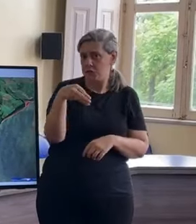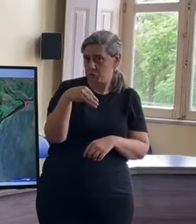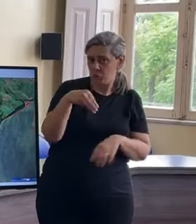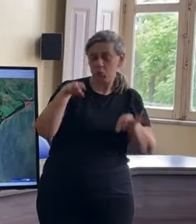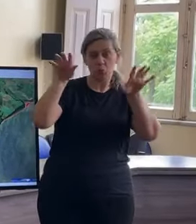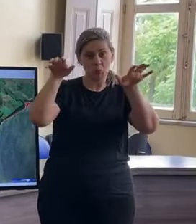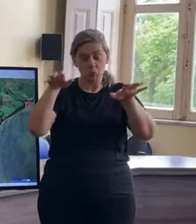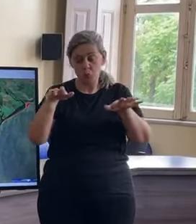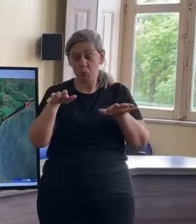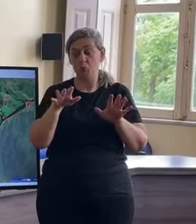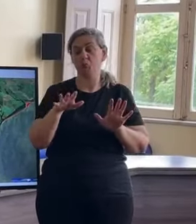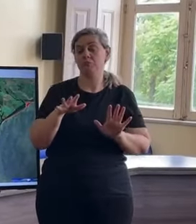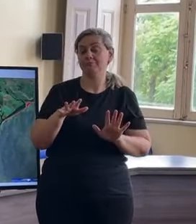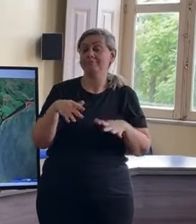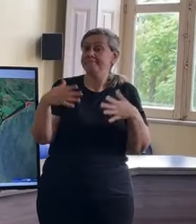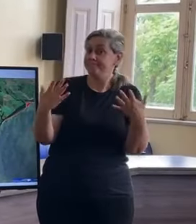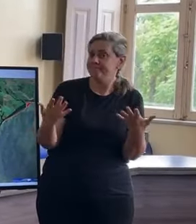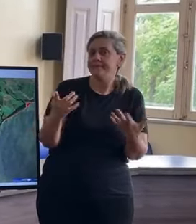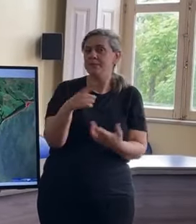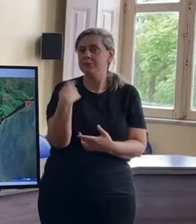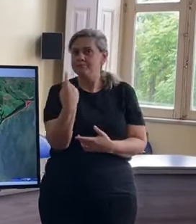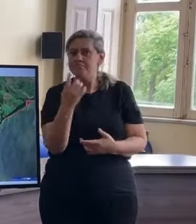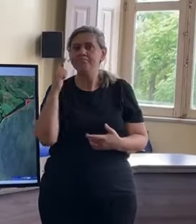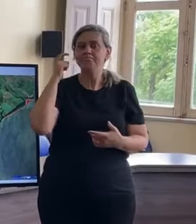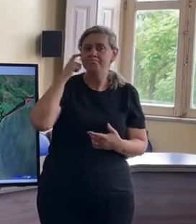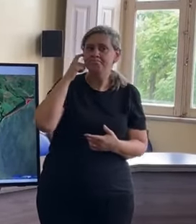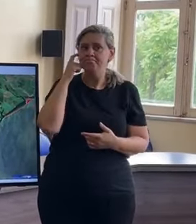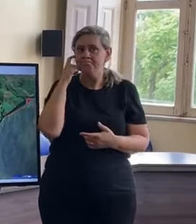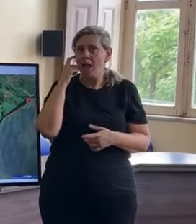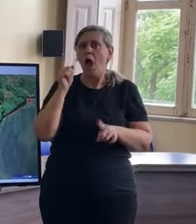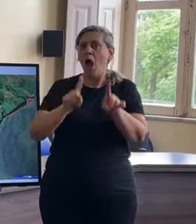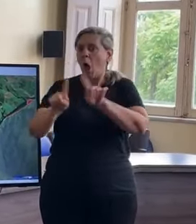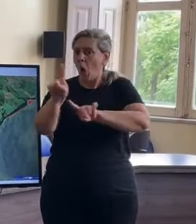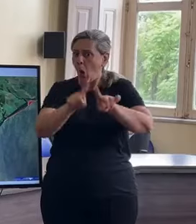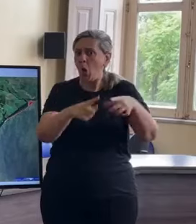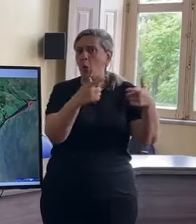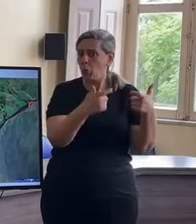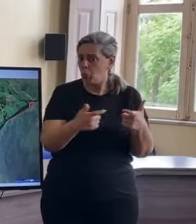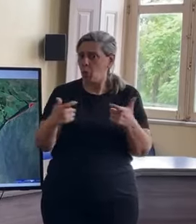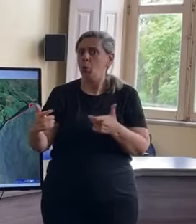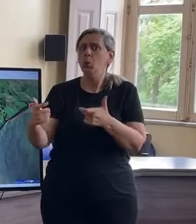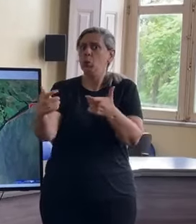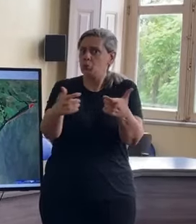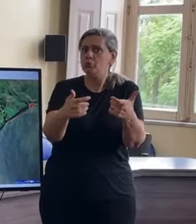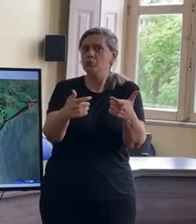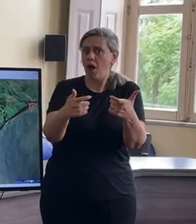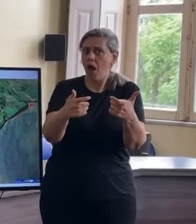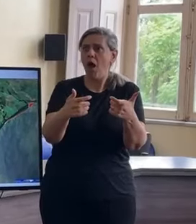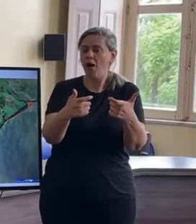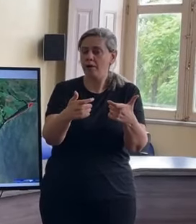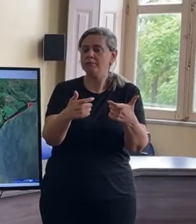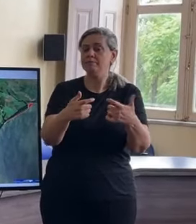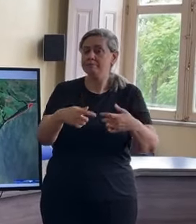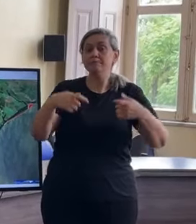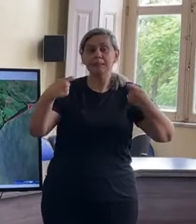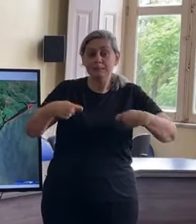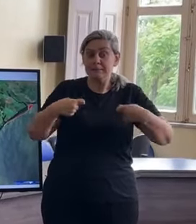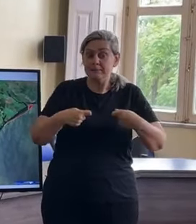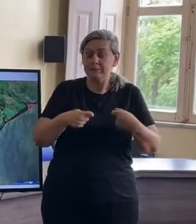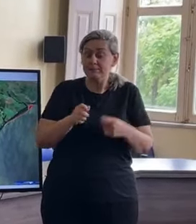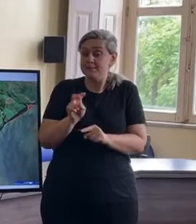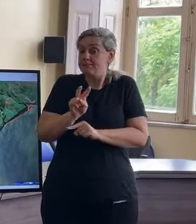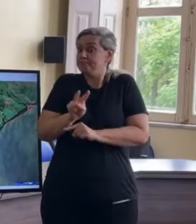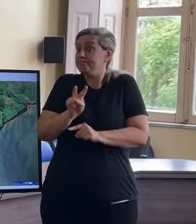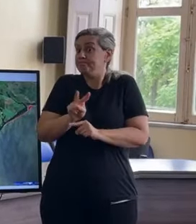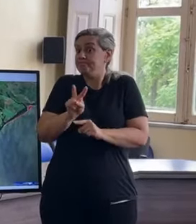deste cenário, nós definimos algumas áreas onde nós vamos, para as quais nós vamos ter mais